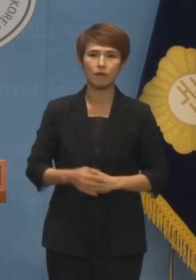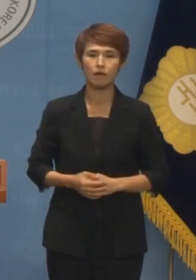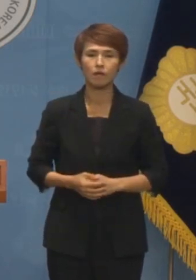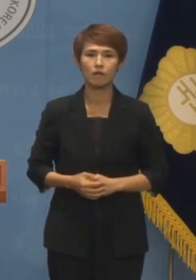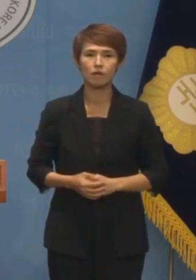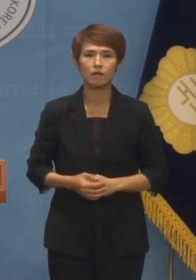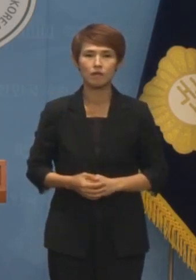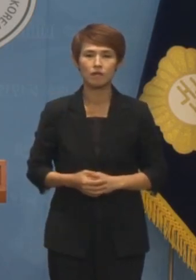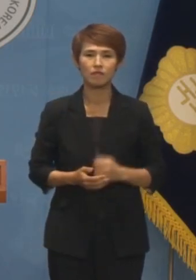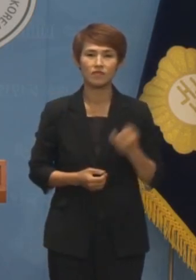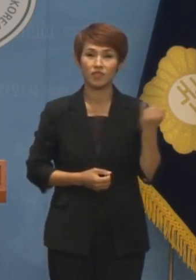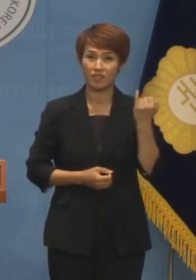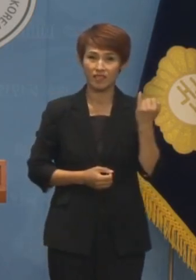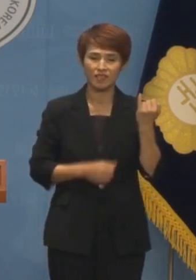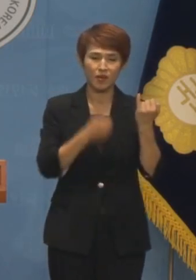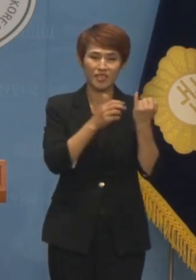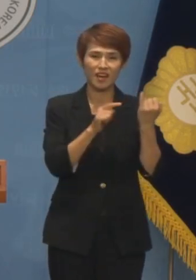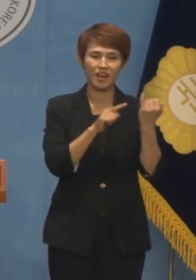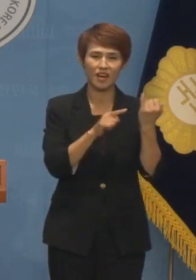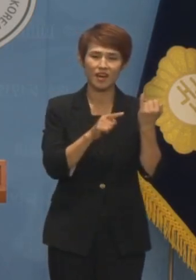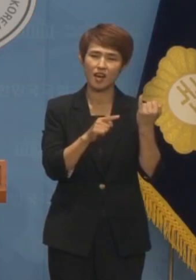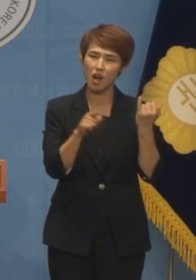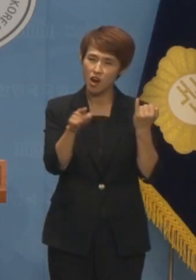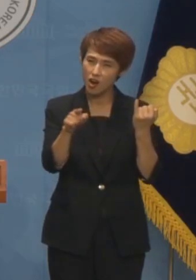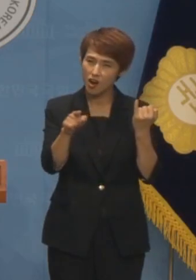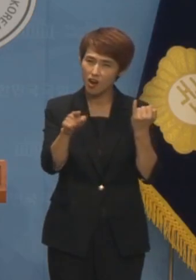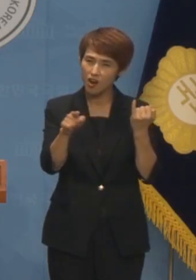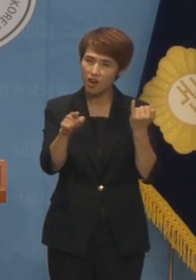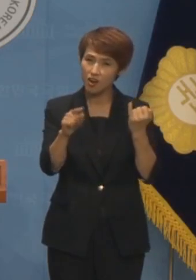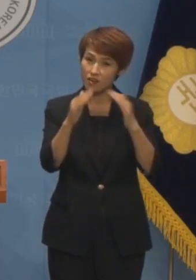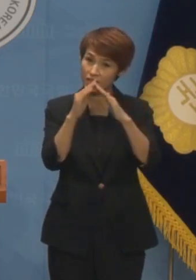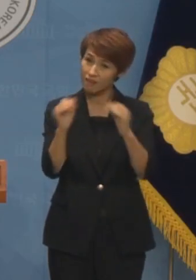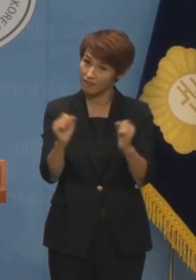더해 여성사회자가 특정 지역을 언급합니다.